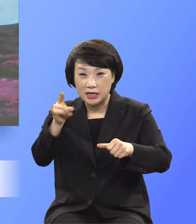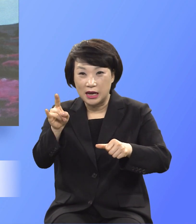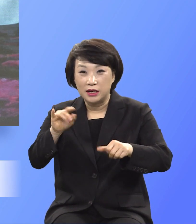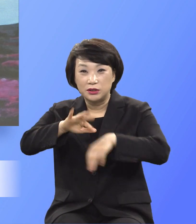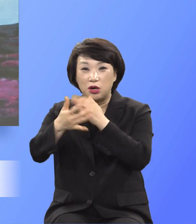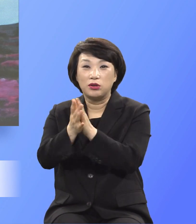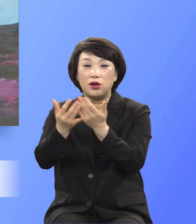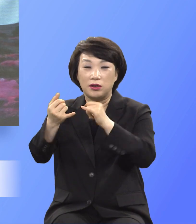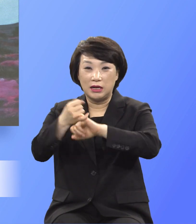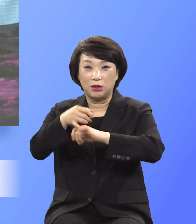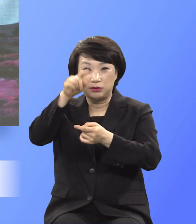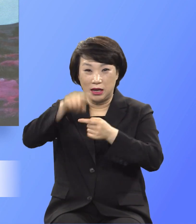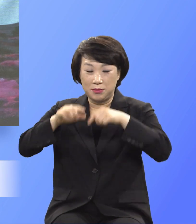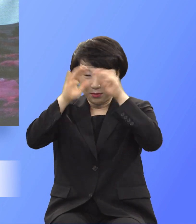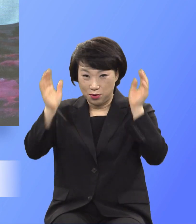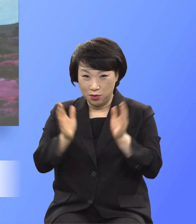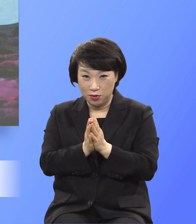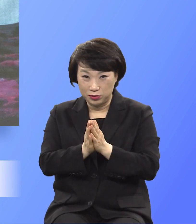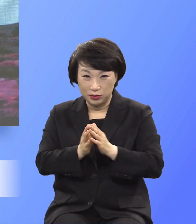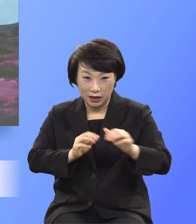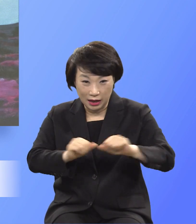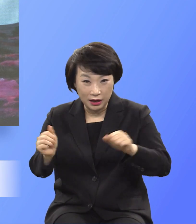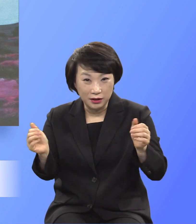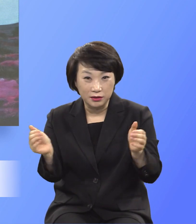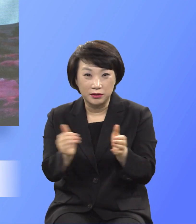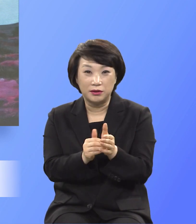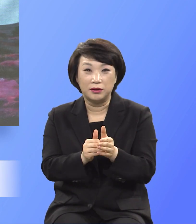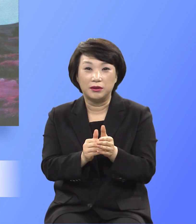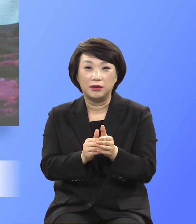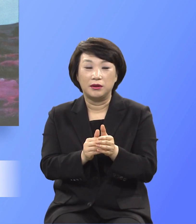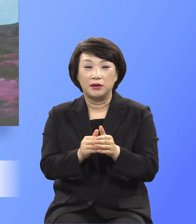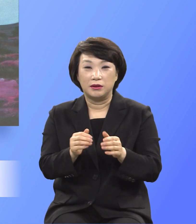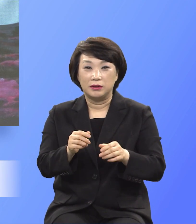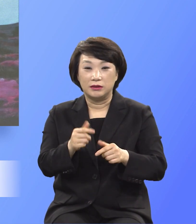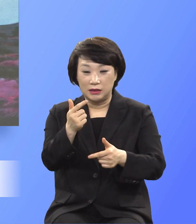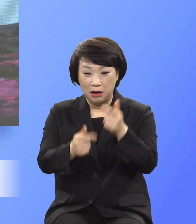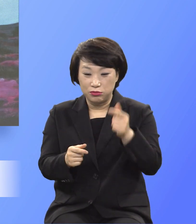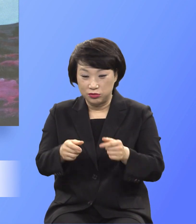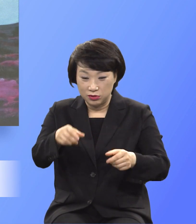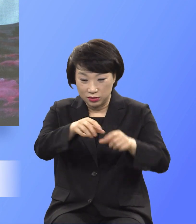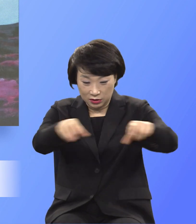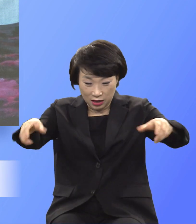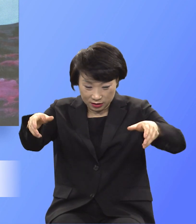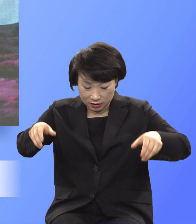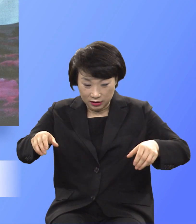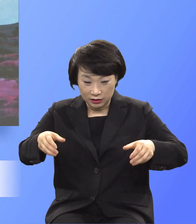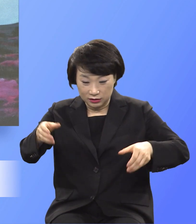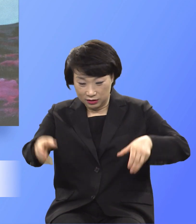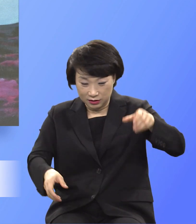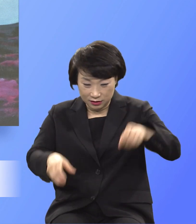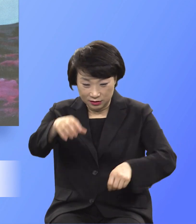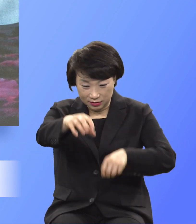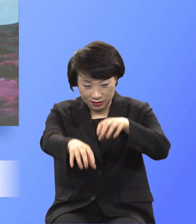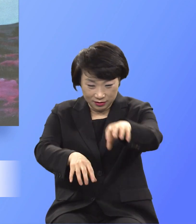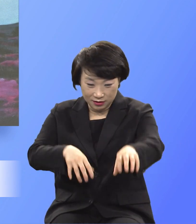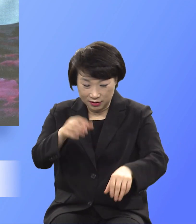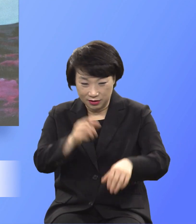그대로 다 실천해서 단을 쌓고 장작을 올려놓고 불에 태워